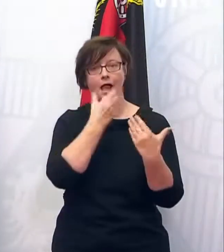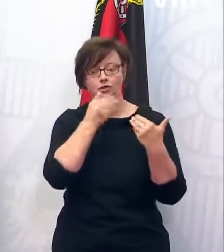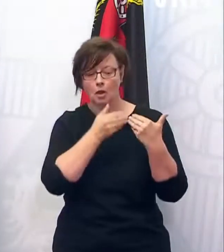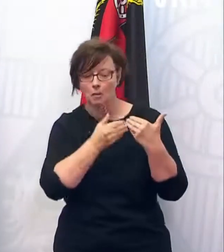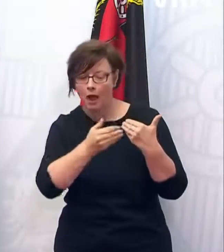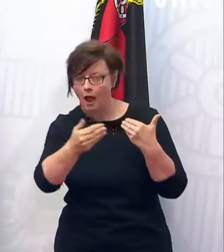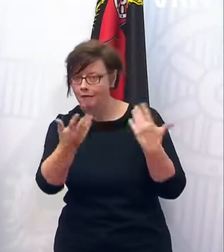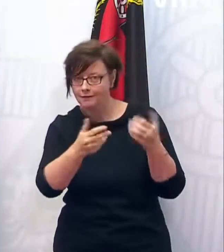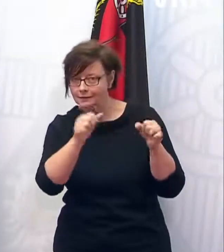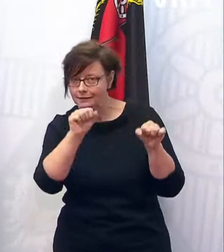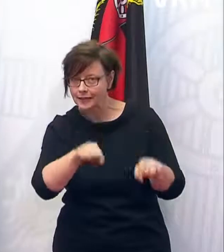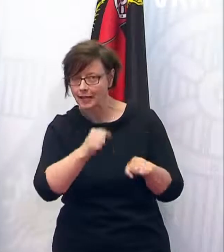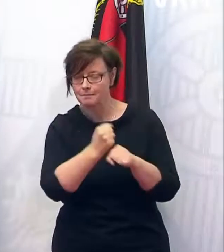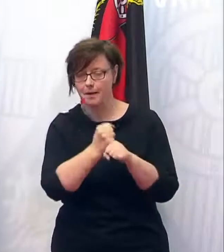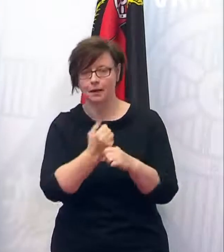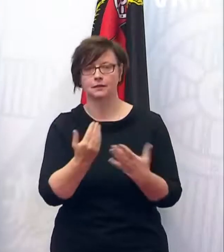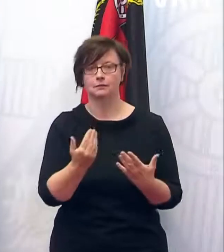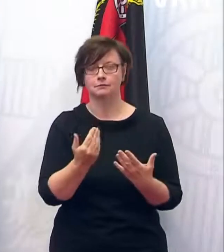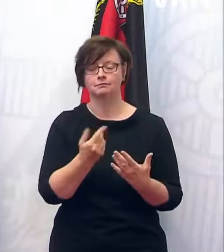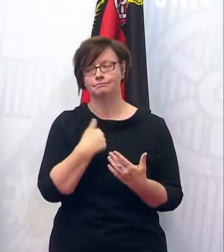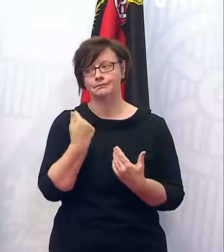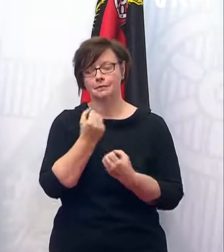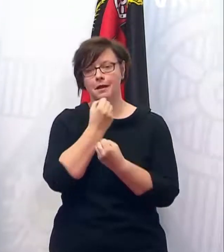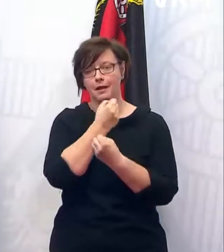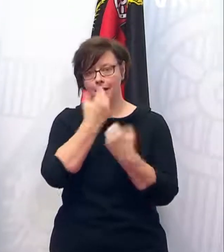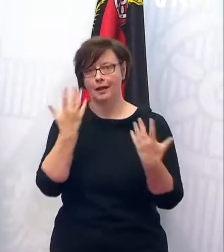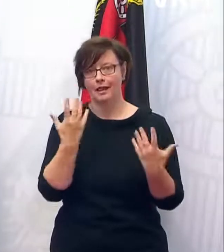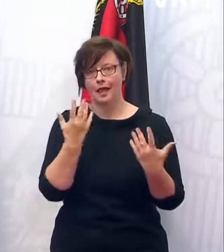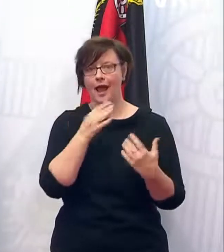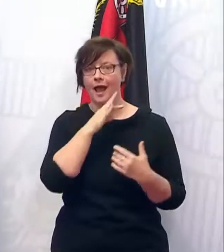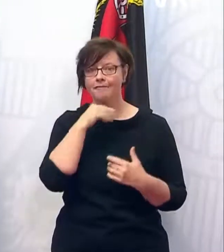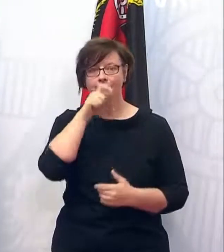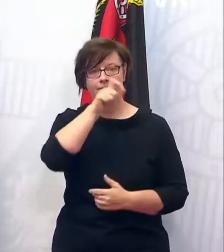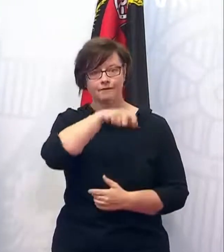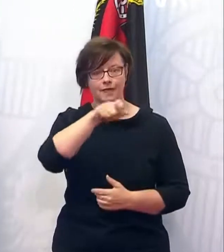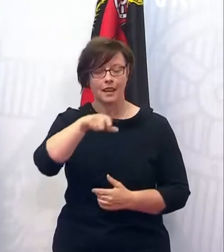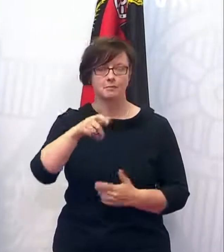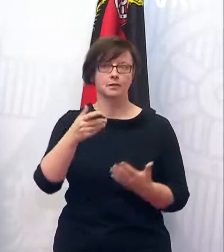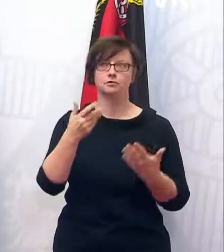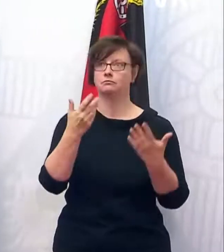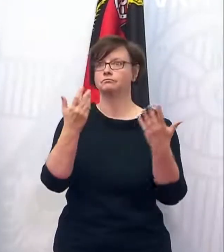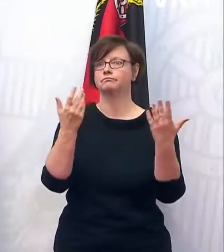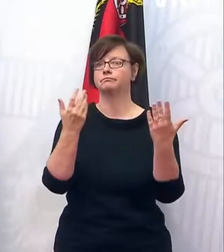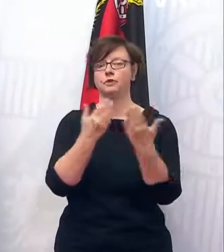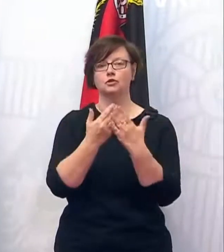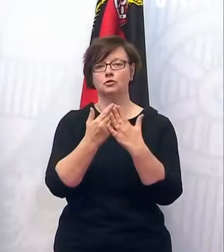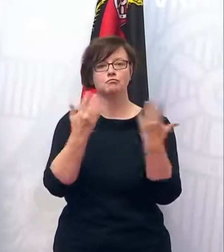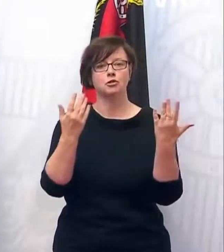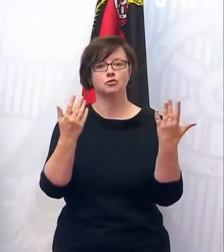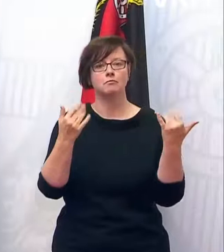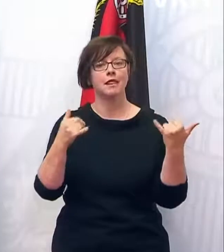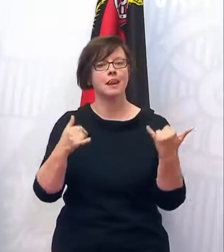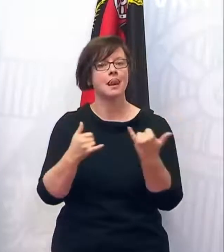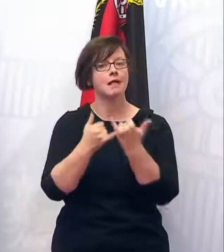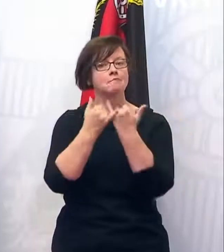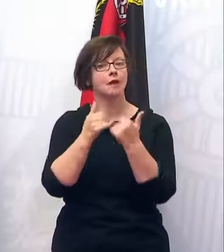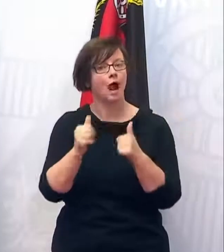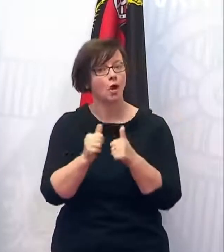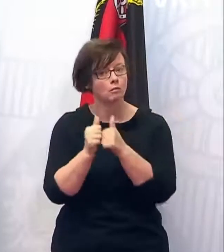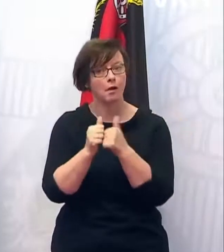möglich. Und es ist für uns vollkommen klar, dass es immer noch ganz viele Menschen gibt. Ich nenne jetzt nur mal Brautpaare oder die